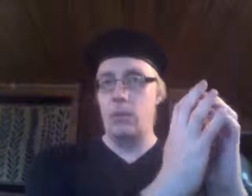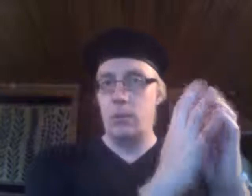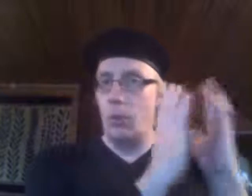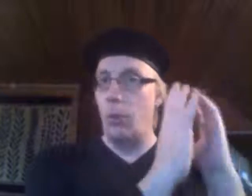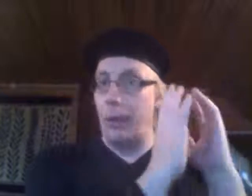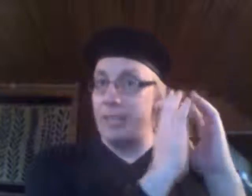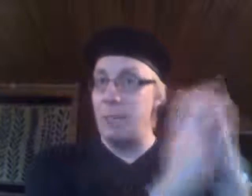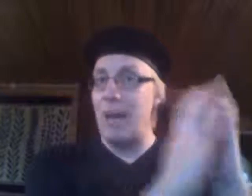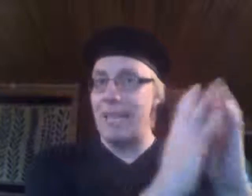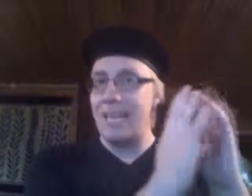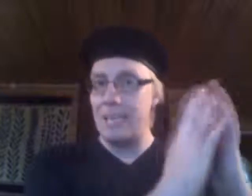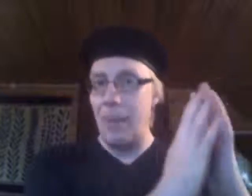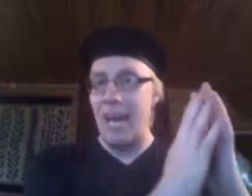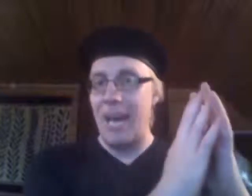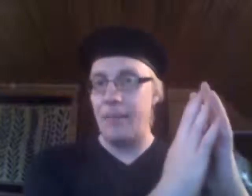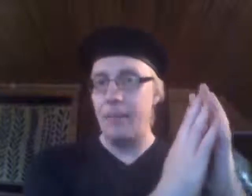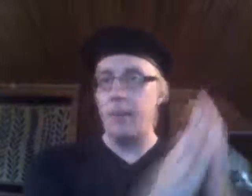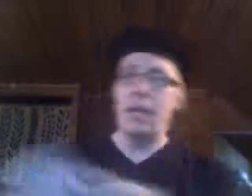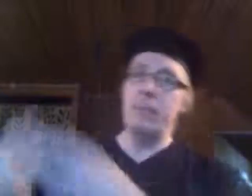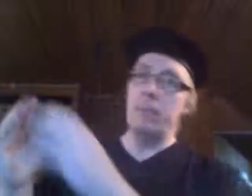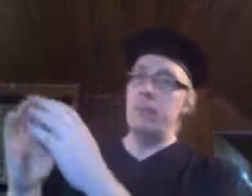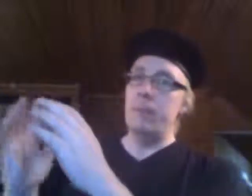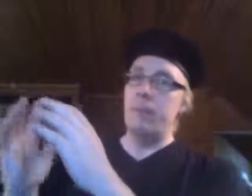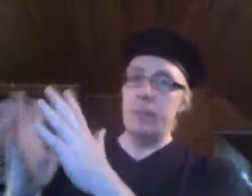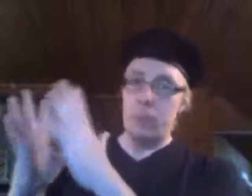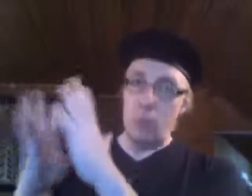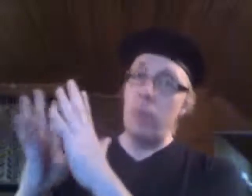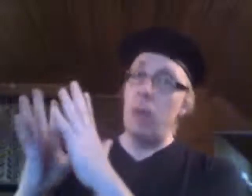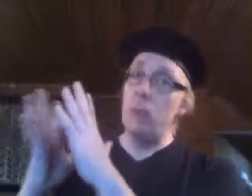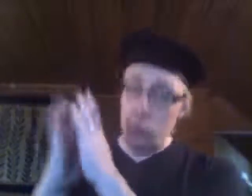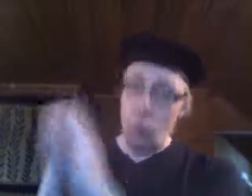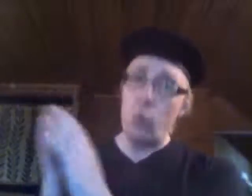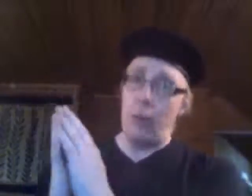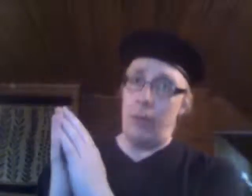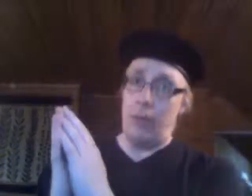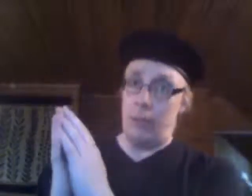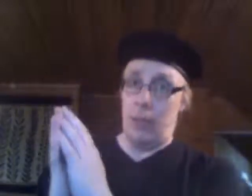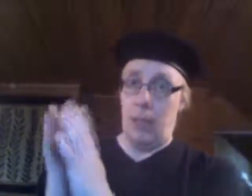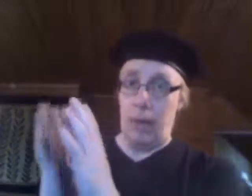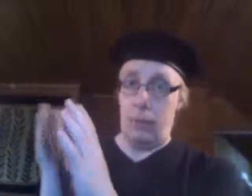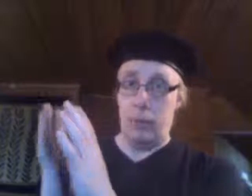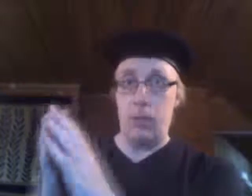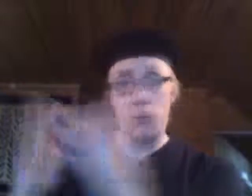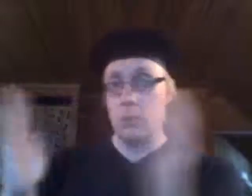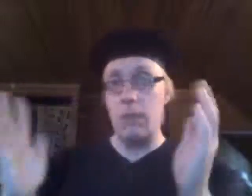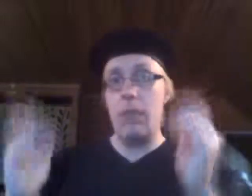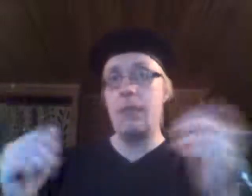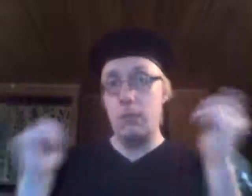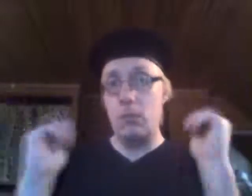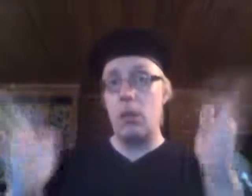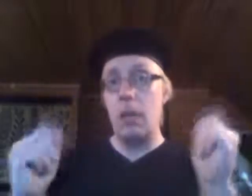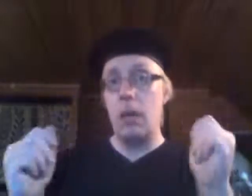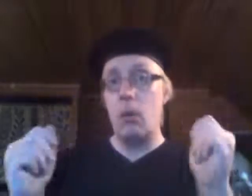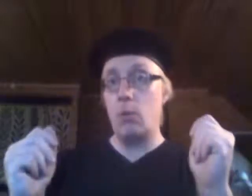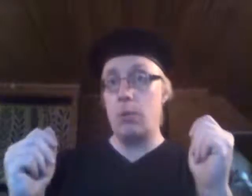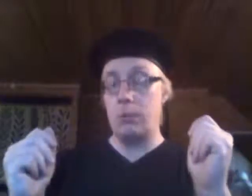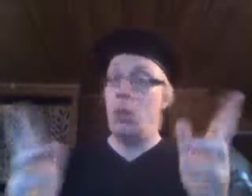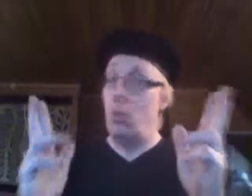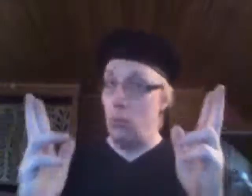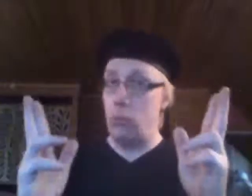Orange man is bad. Trumpia on myös turvallista arvostella, koska se ei välitä, että korkeitaan haukkuu tässä. Mutta